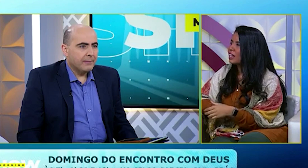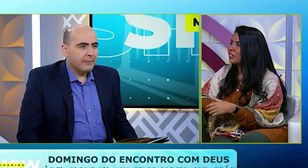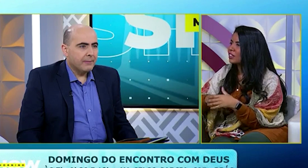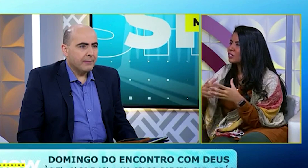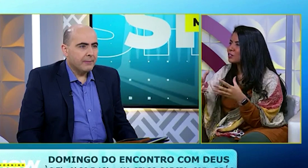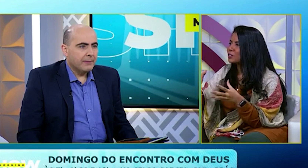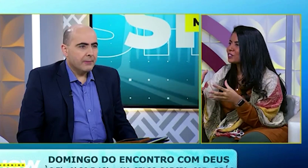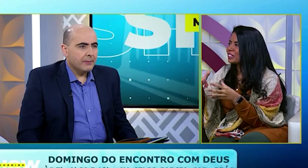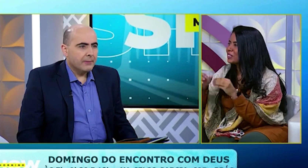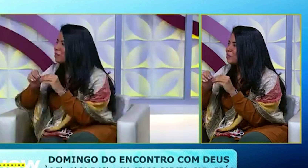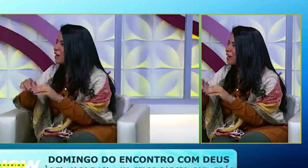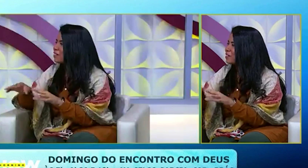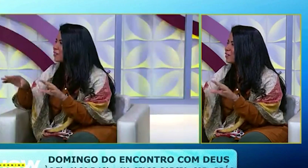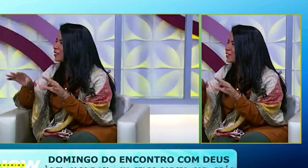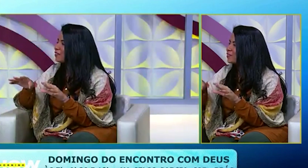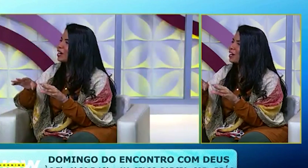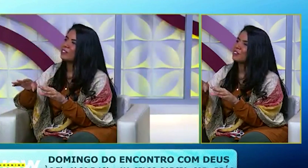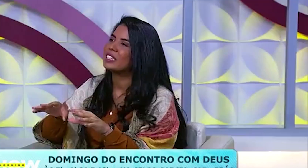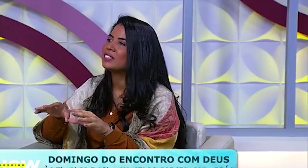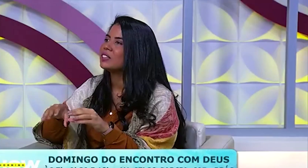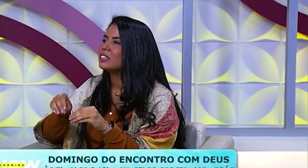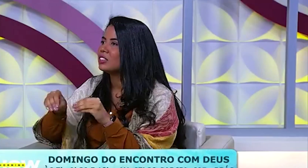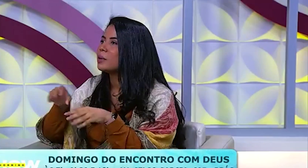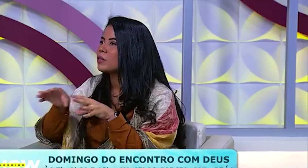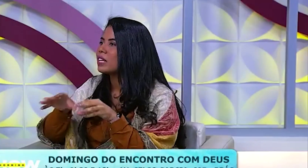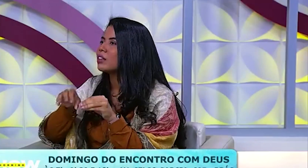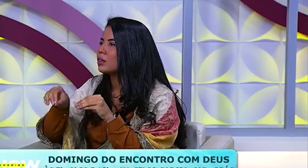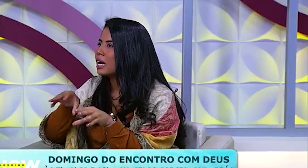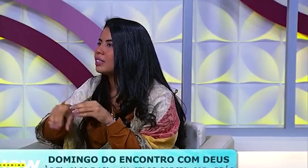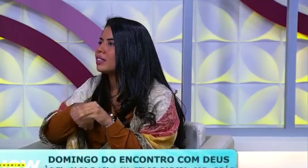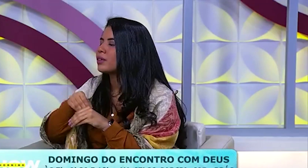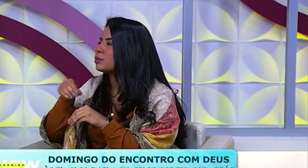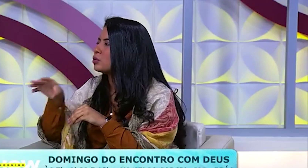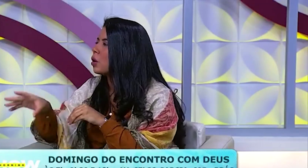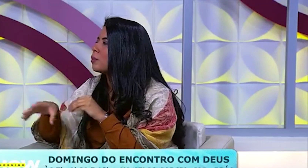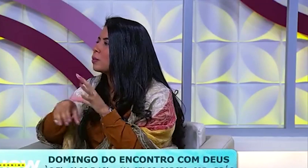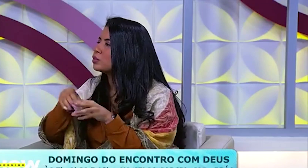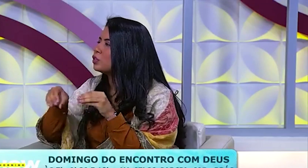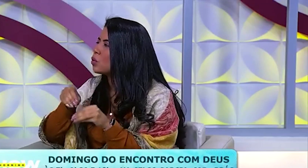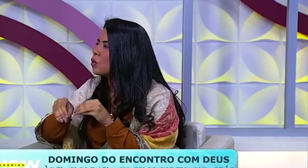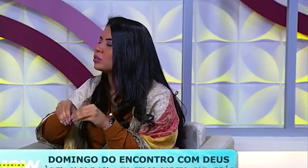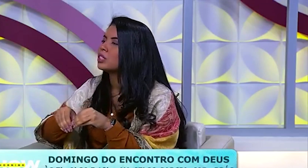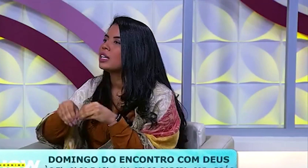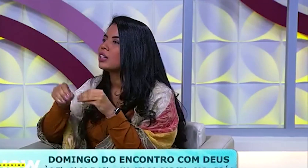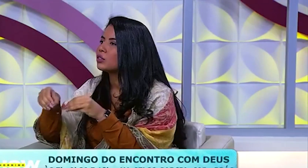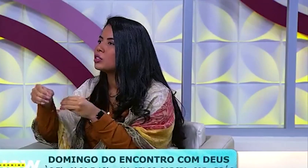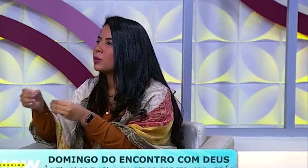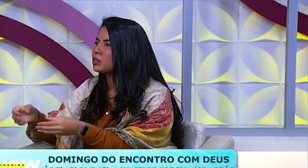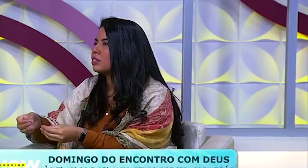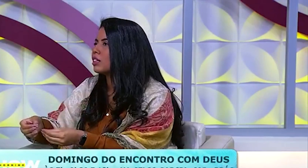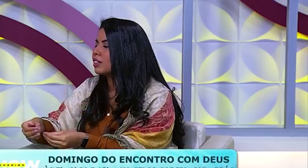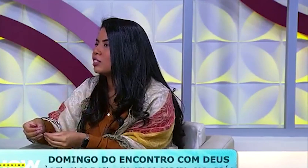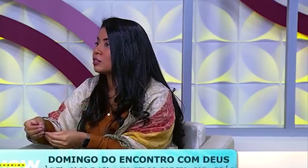Sim. No caso dos surdos, Eles se espalham Por São Paulo, né? Então, A gente sempre consegue Locais, sim, Como shopping, Pontos de encontros, Que são